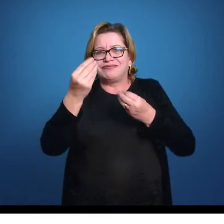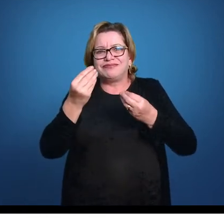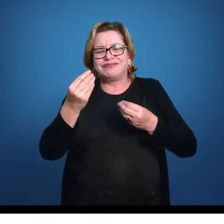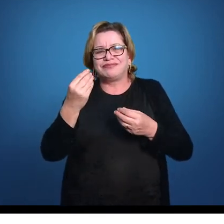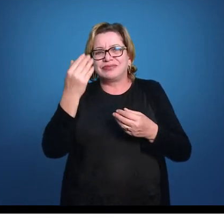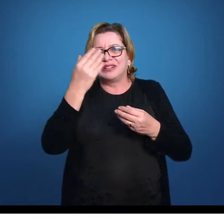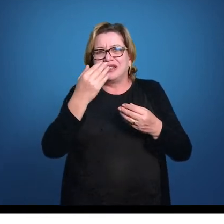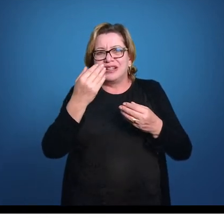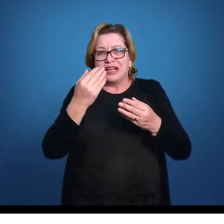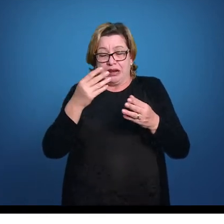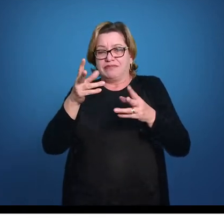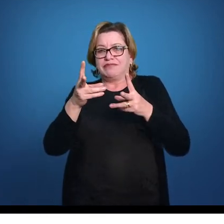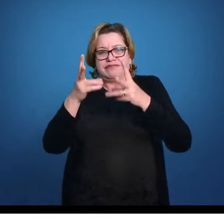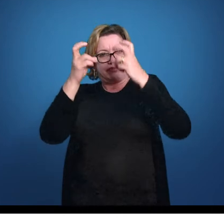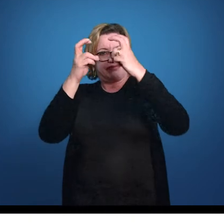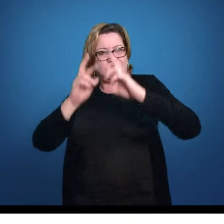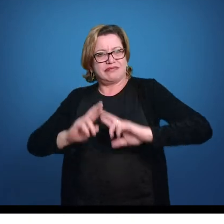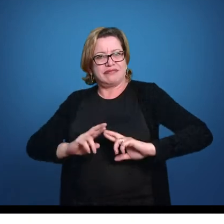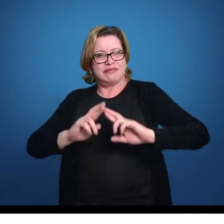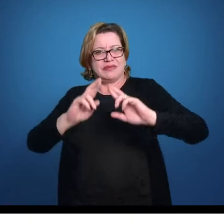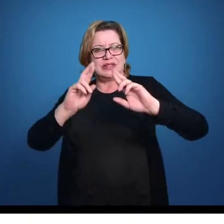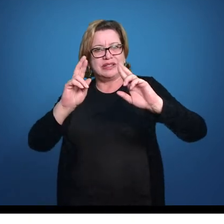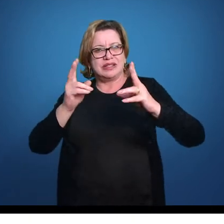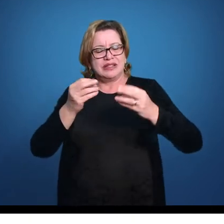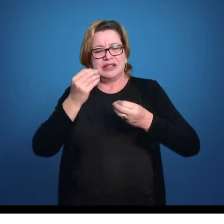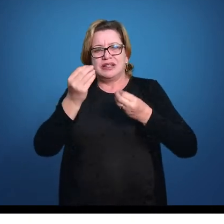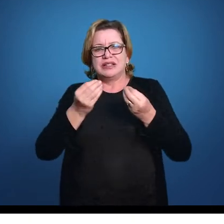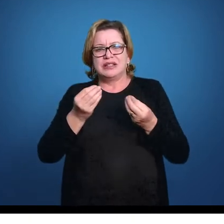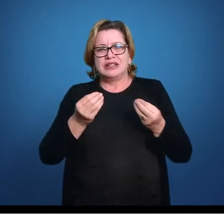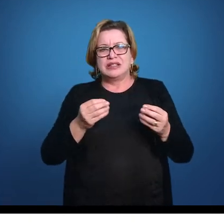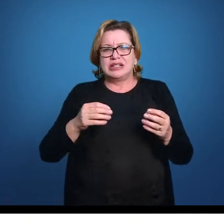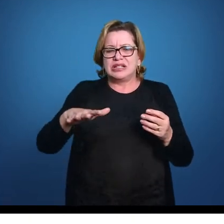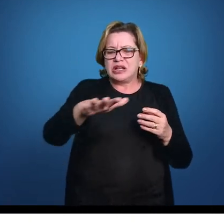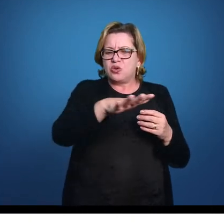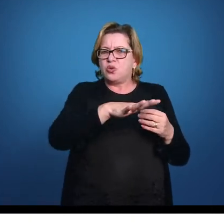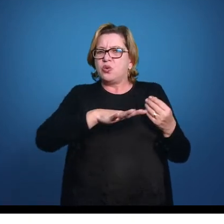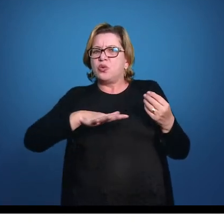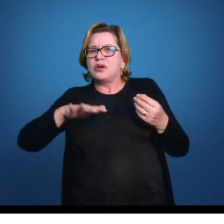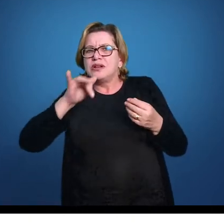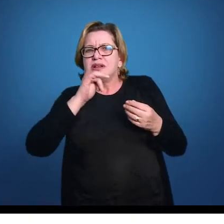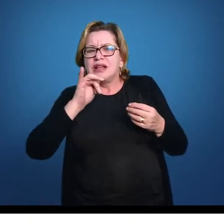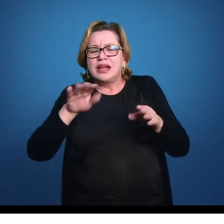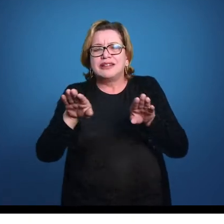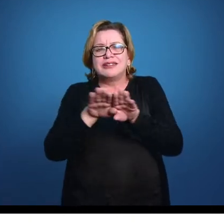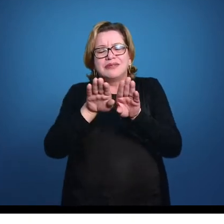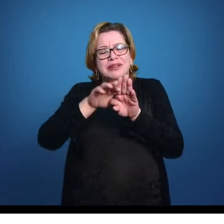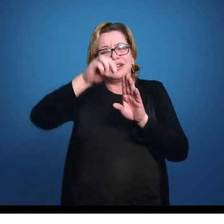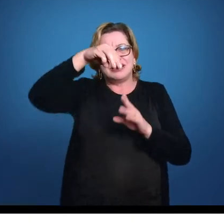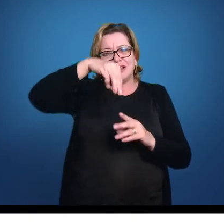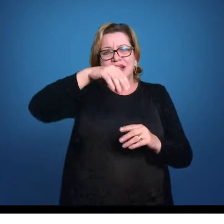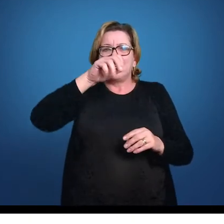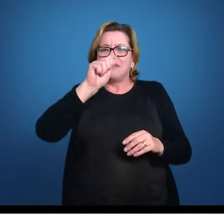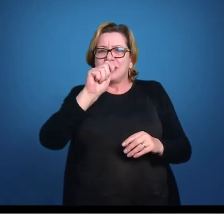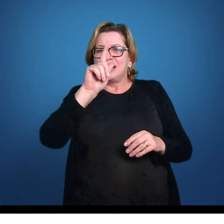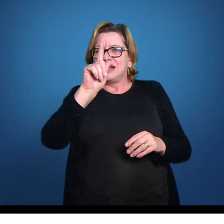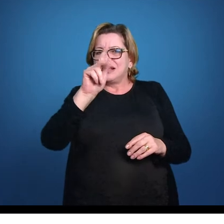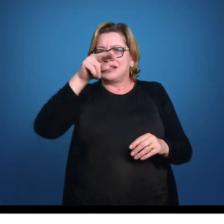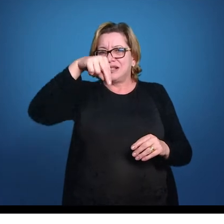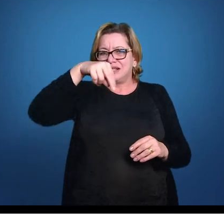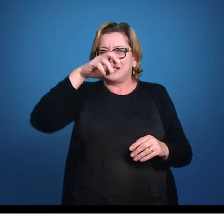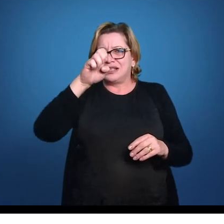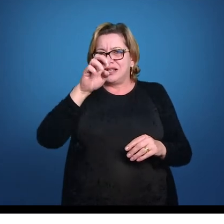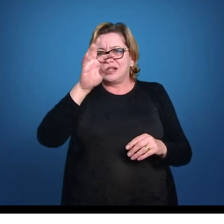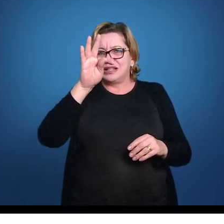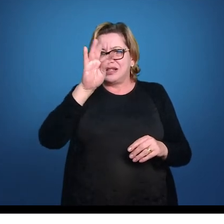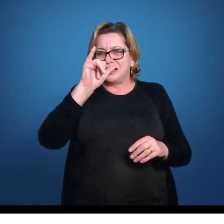próximo ao rosto do animal, ele percebe diferença de potencial elétrico, ou seja, campos elétricos, campos magnéticos. Se a gente lembrar que toda